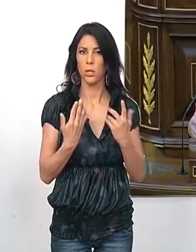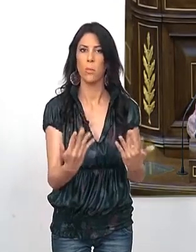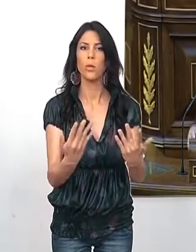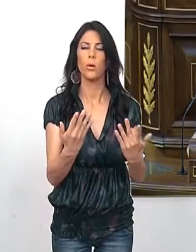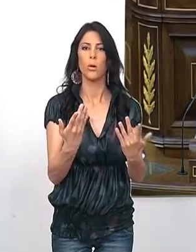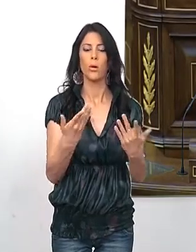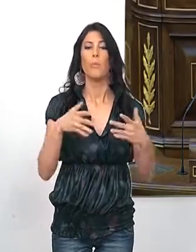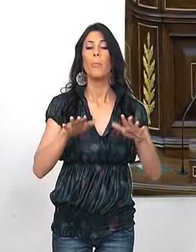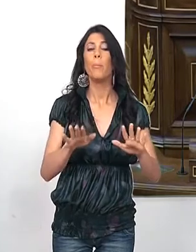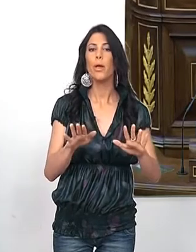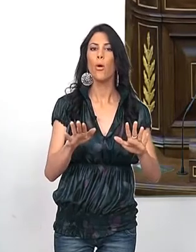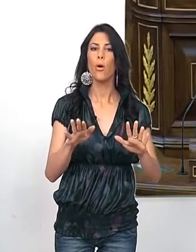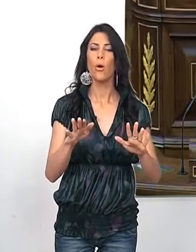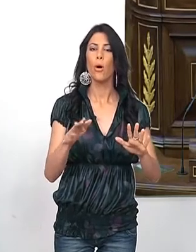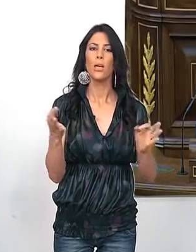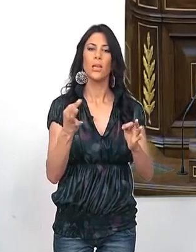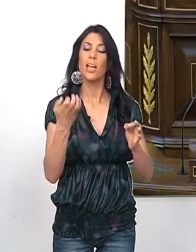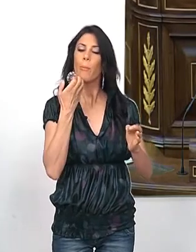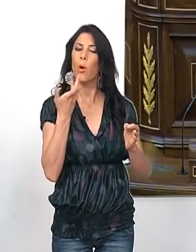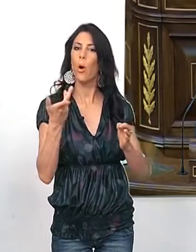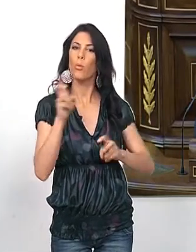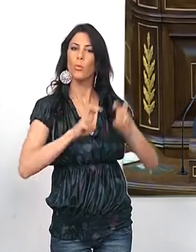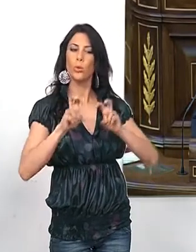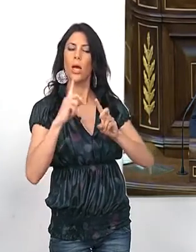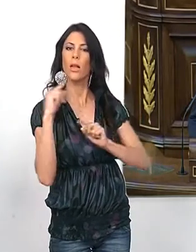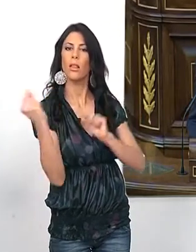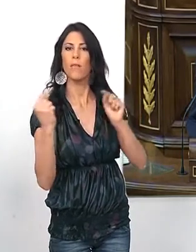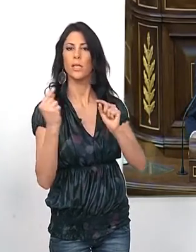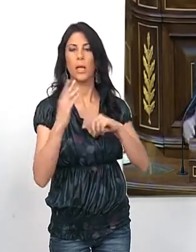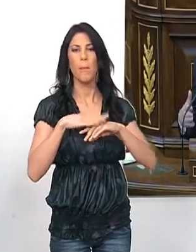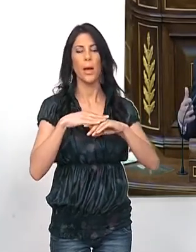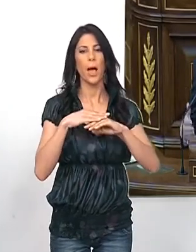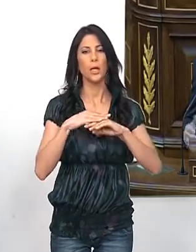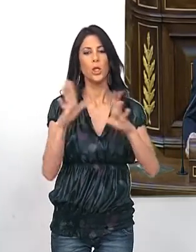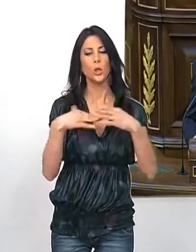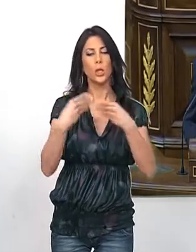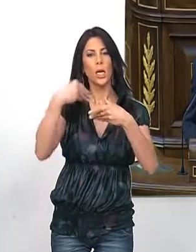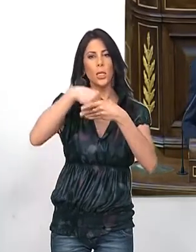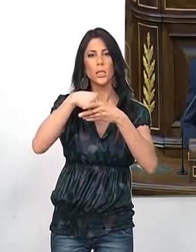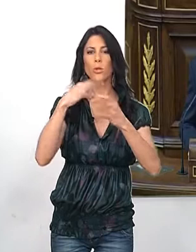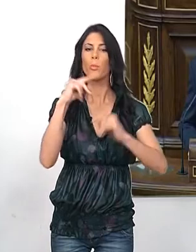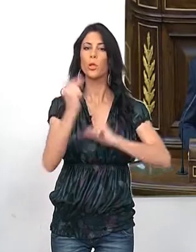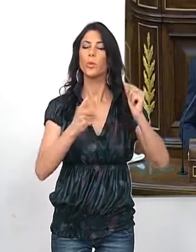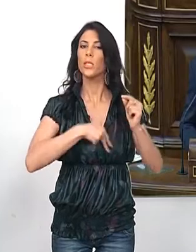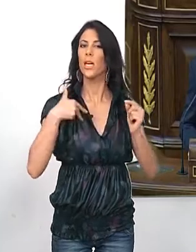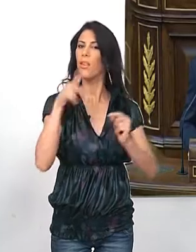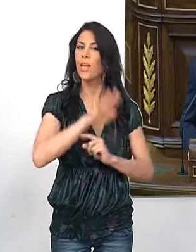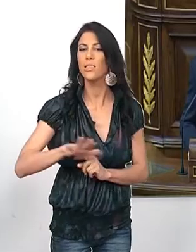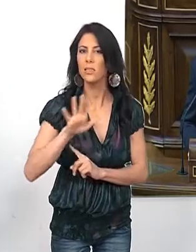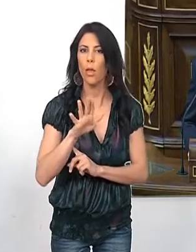son en medio abril los tiempos en los que tiene lugar un debate de totalidad de los presupuestos generales del Estado. Lo hacemos